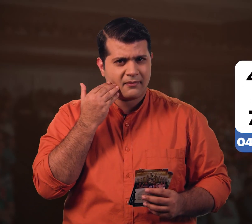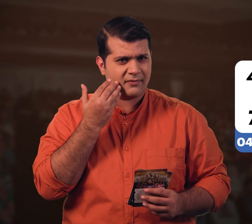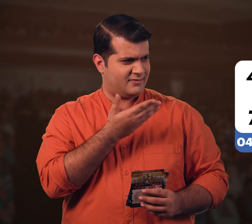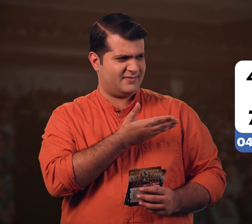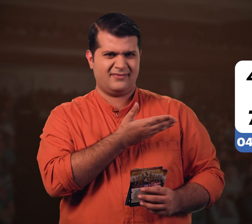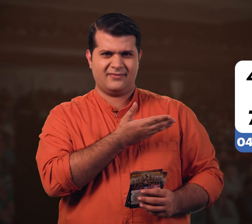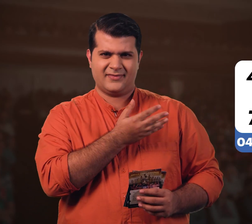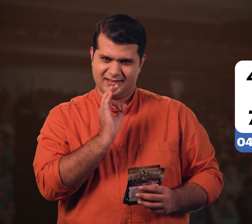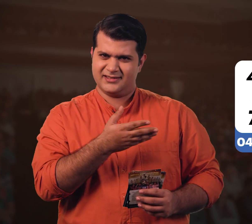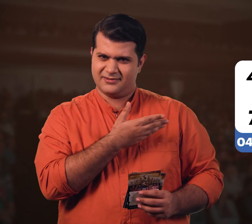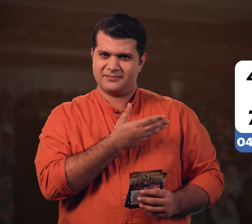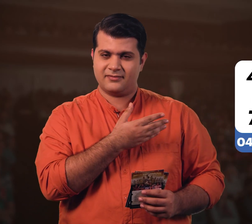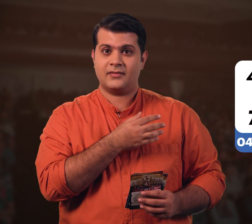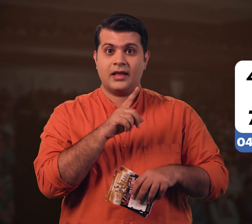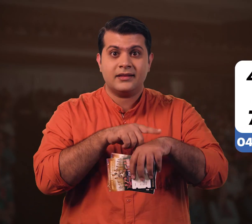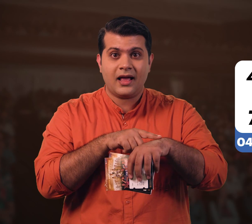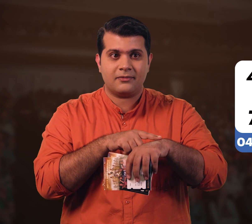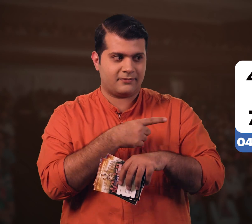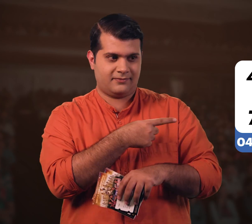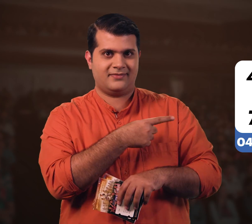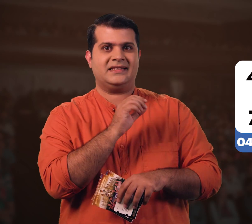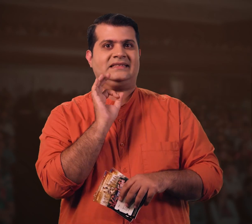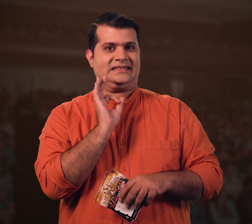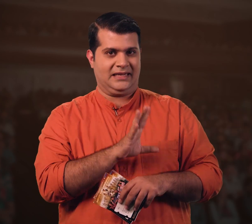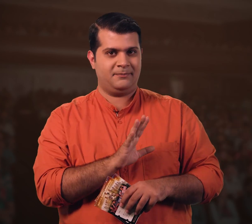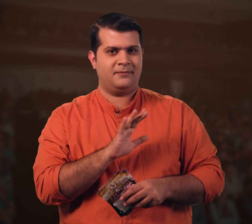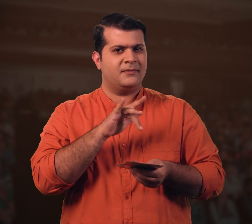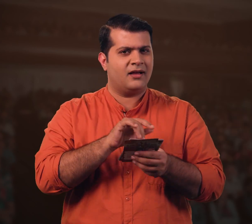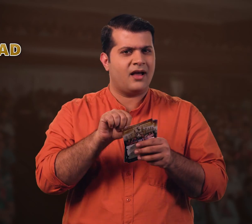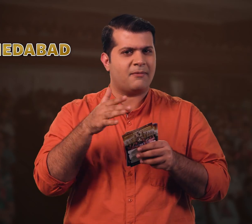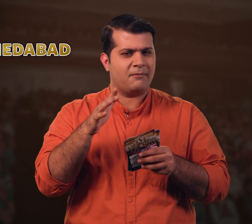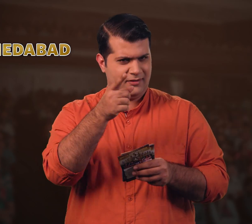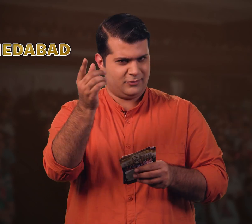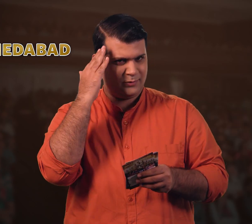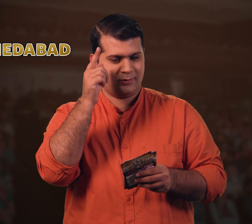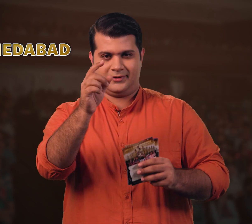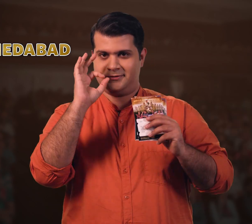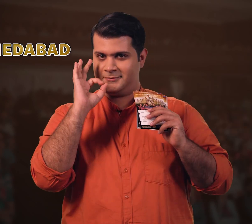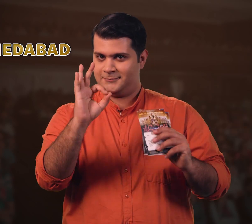આ તારીકે આ સમે છે સ્થાન અમધાબાદ તમે તે